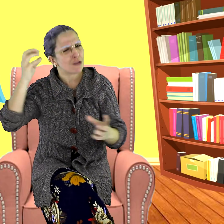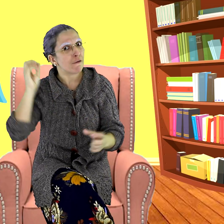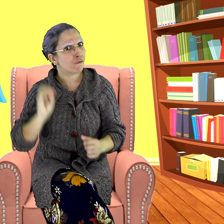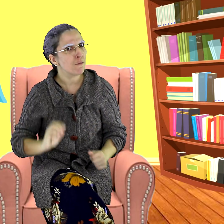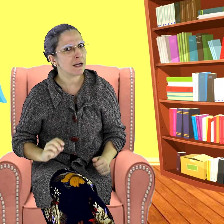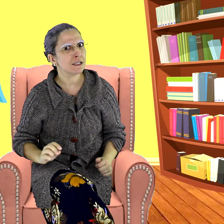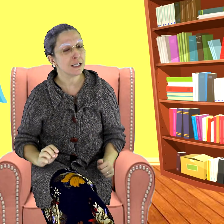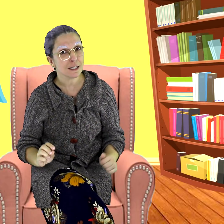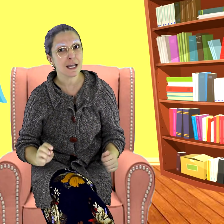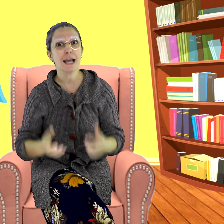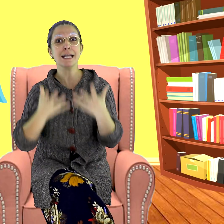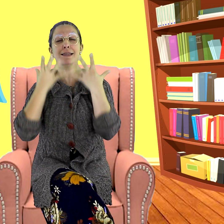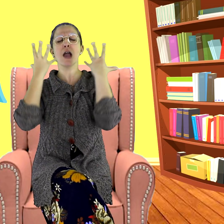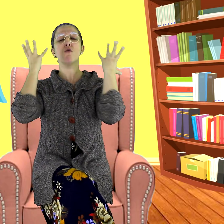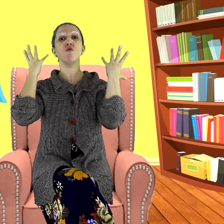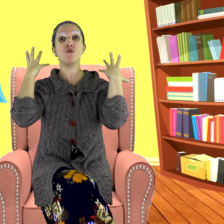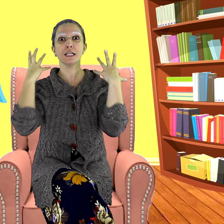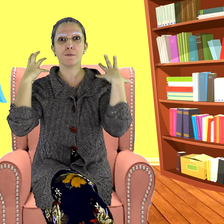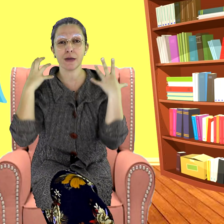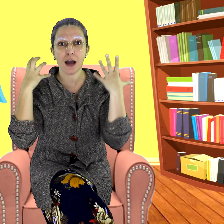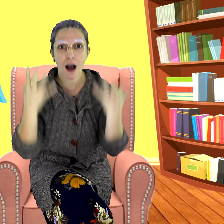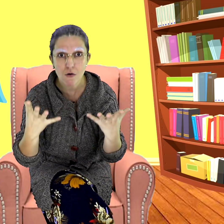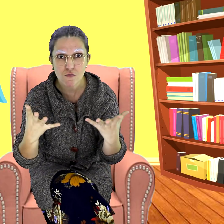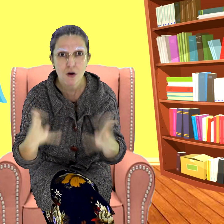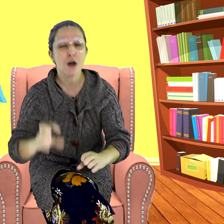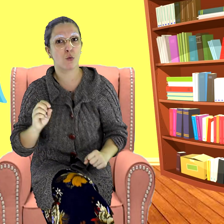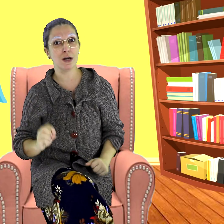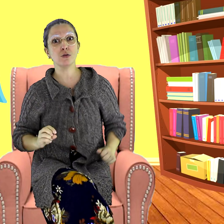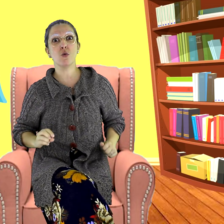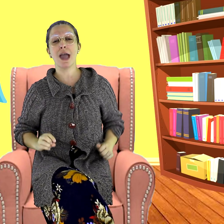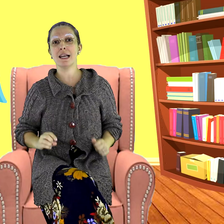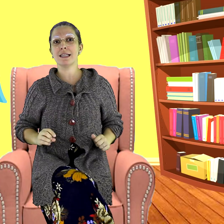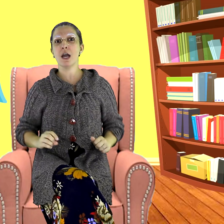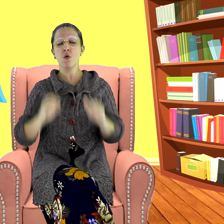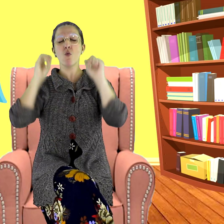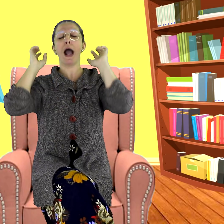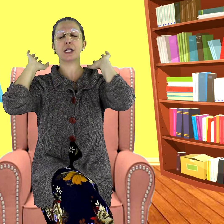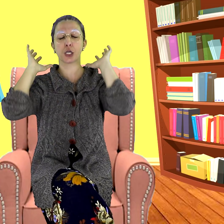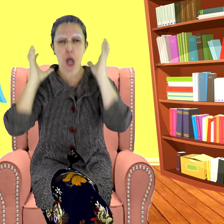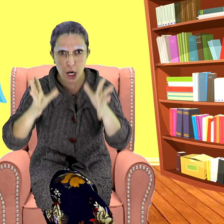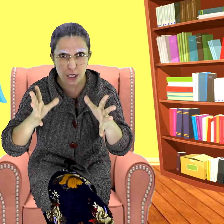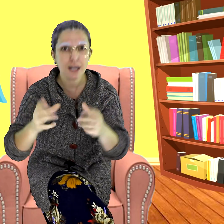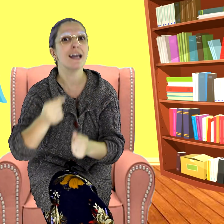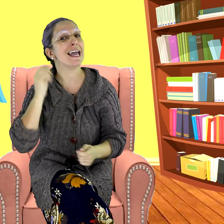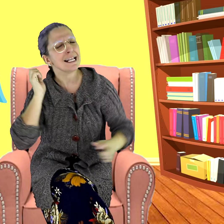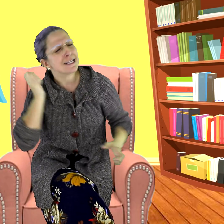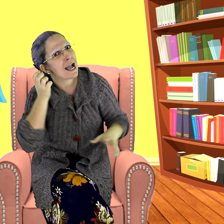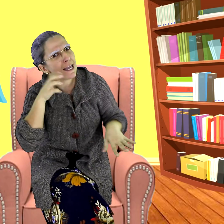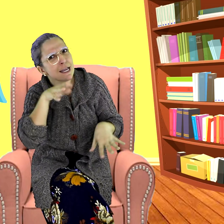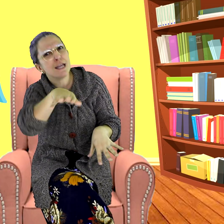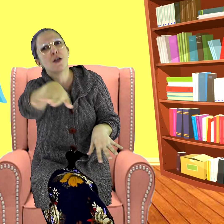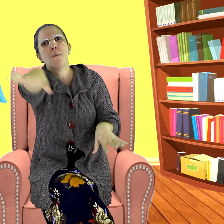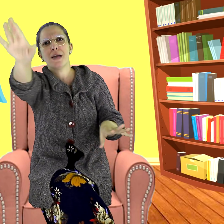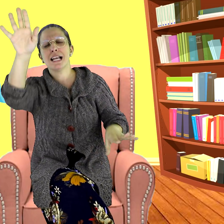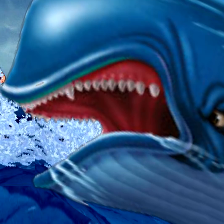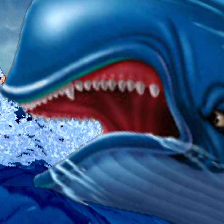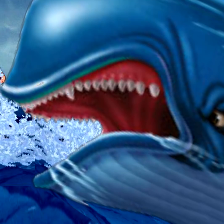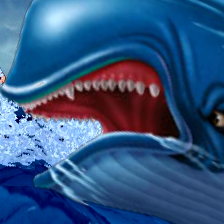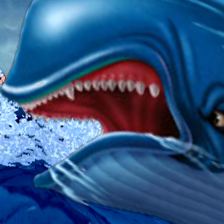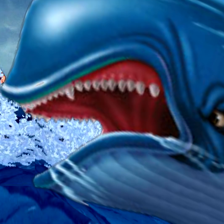da fumacinha e deu um espirrão. Quando ela deu um acham, eles saíram pelas ondas e